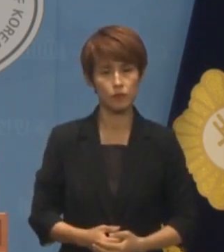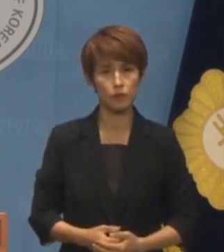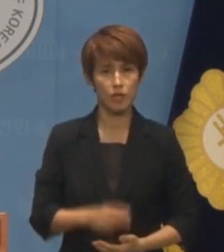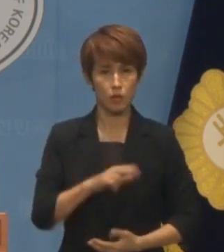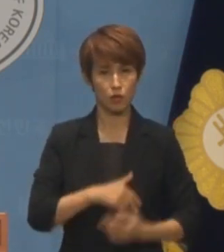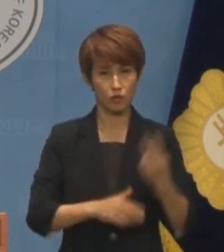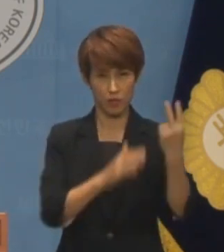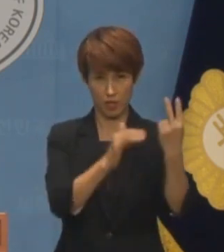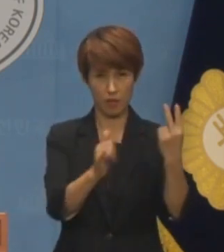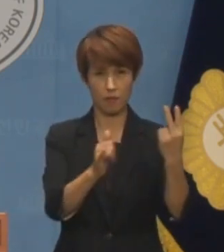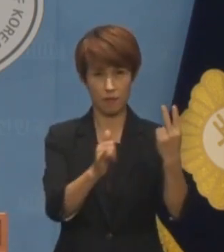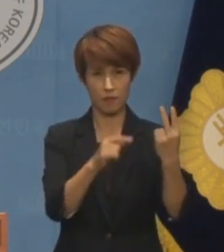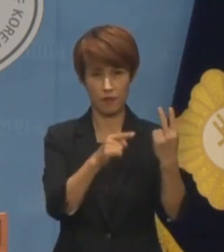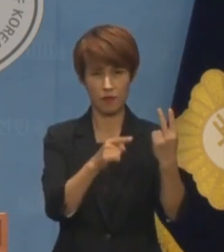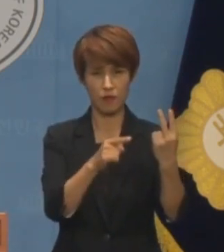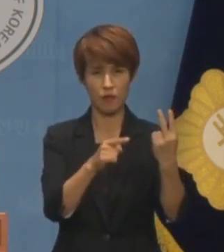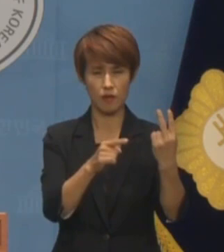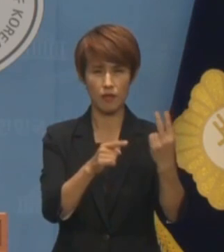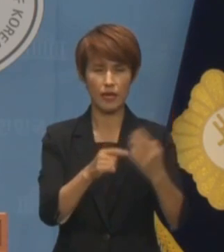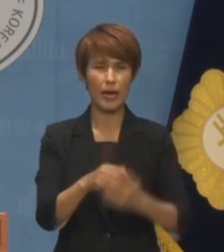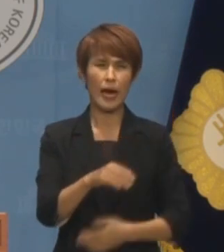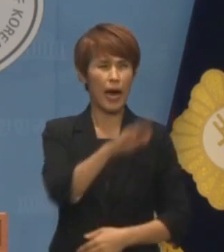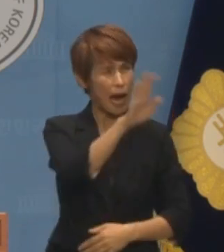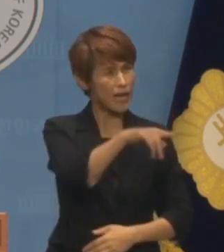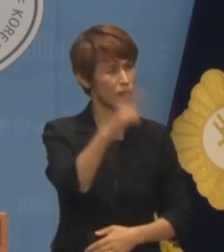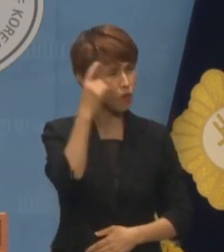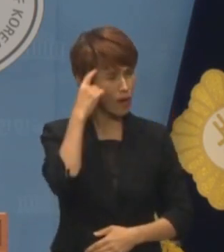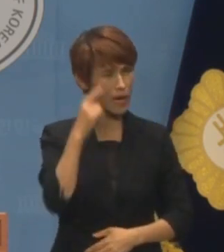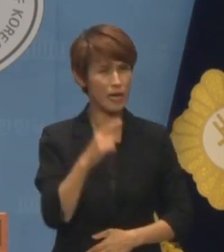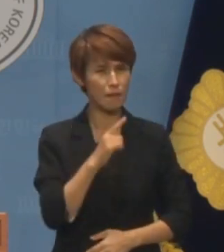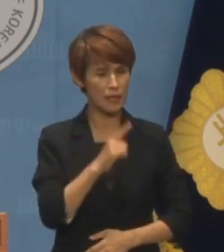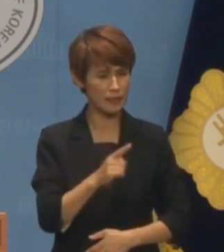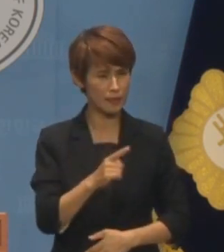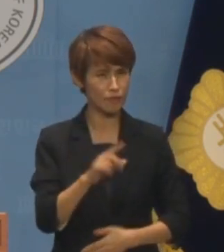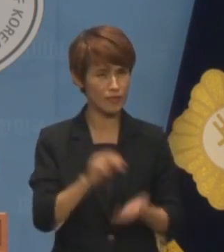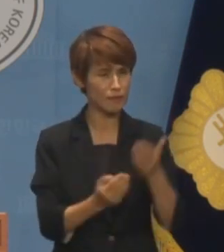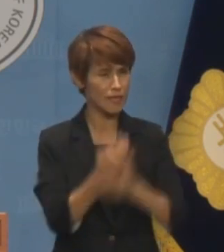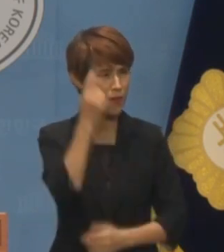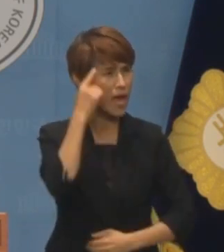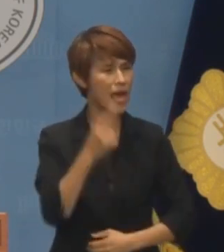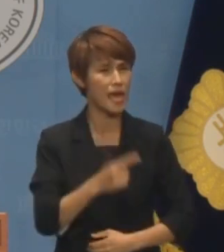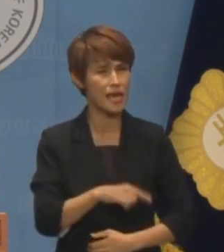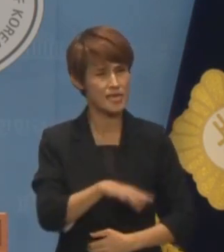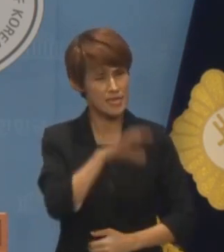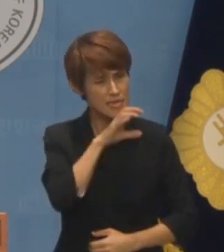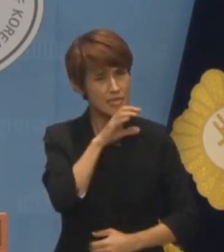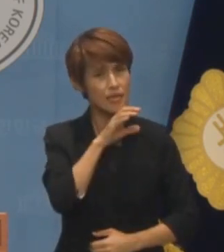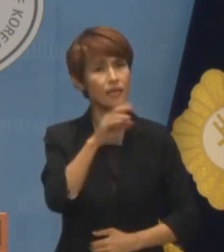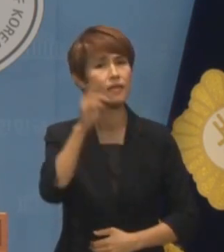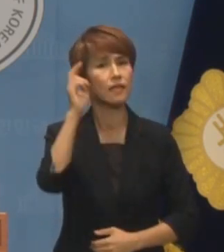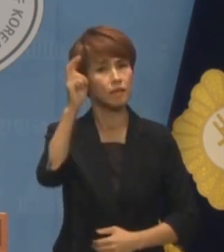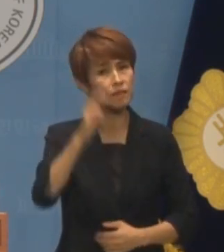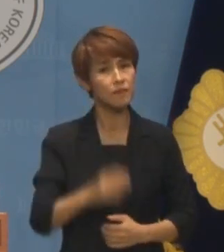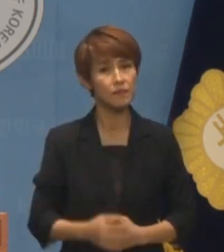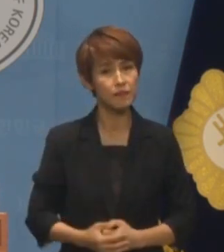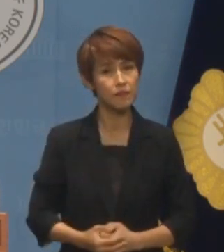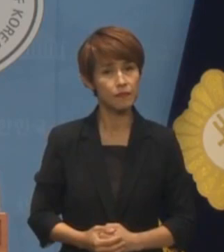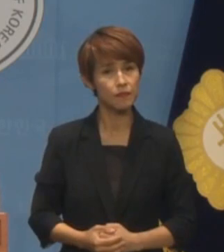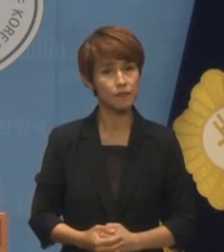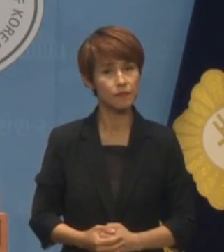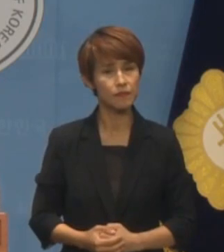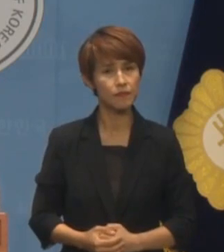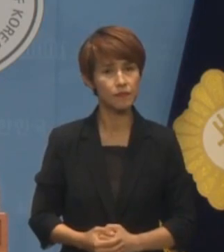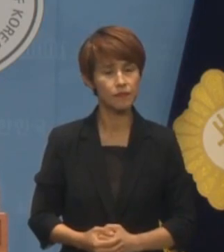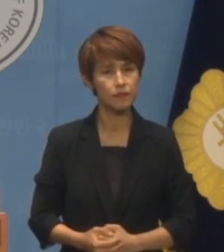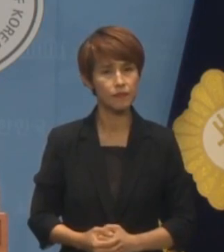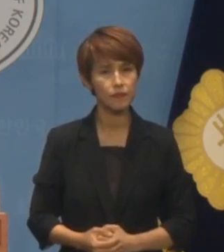의원이 왜 쓸데없는 이야기를 해서 문제를 일으키냐며 펄쩍 뛸지도 모릅니다